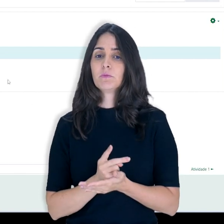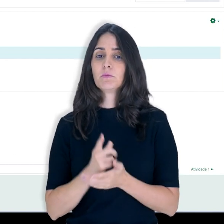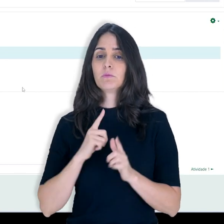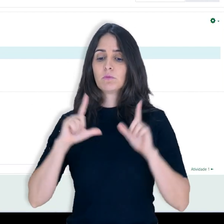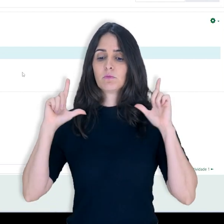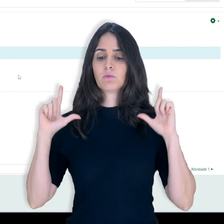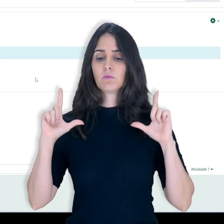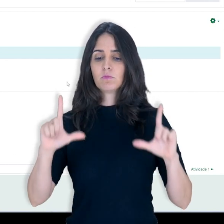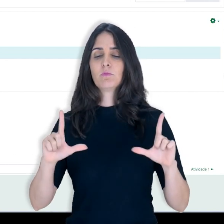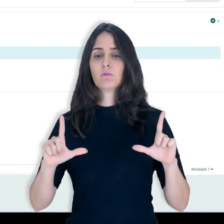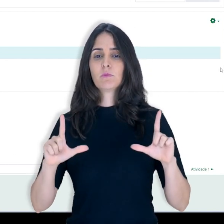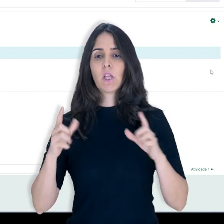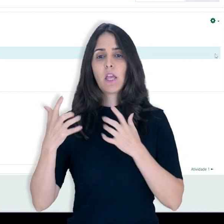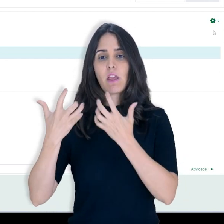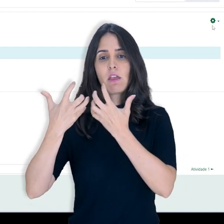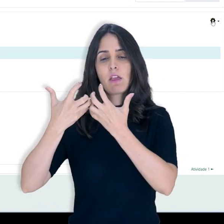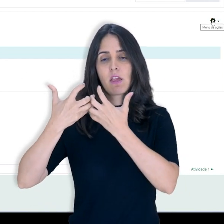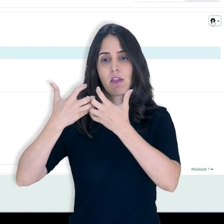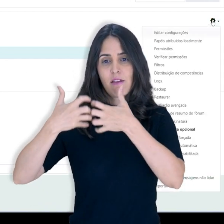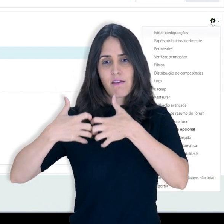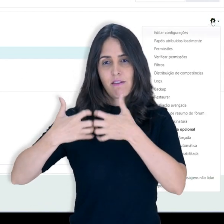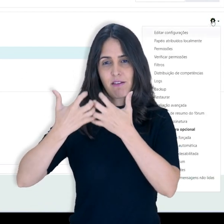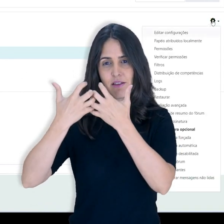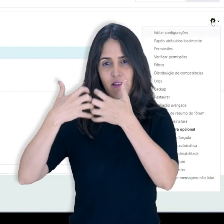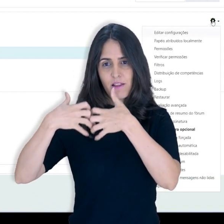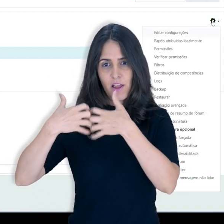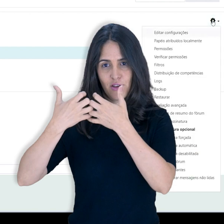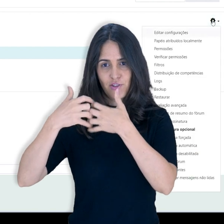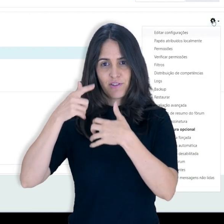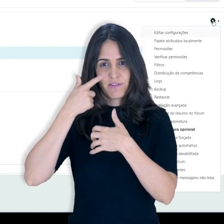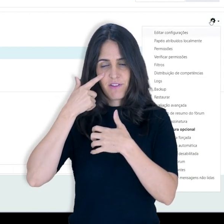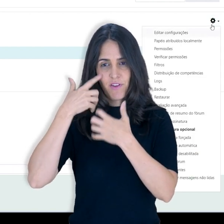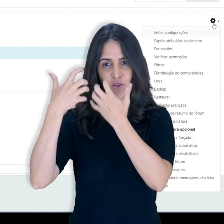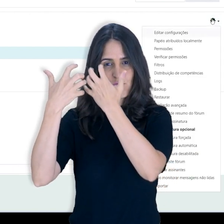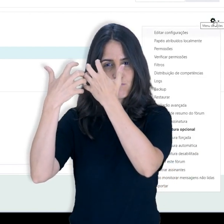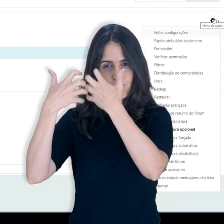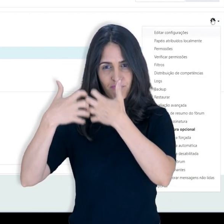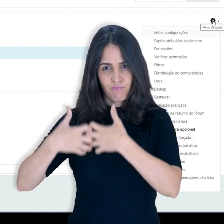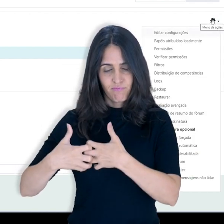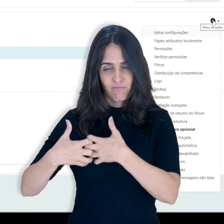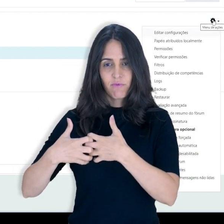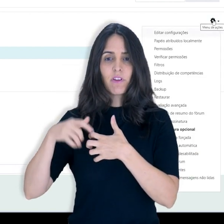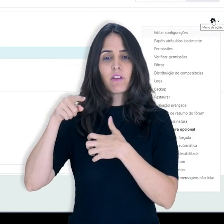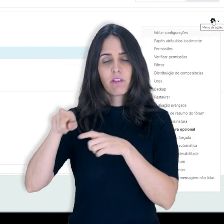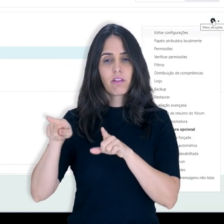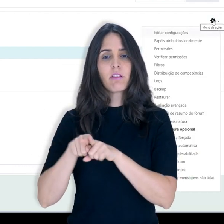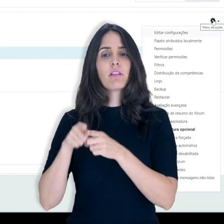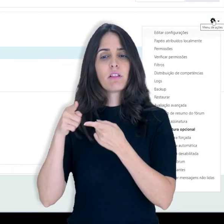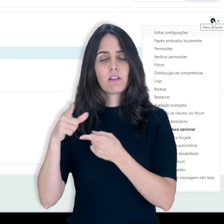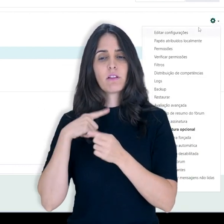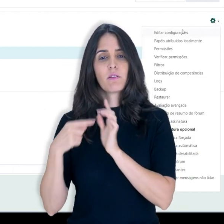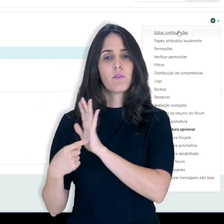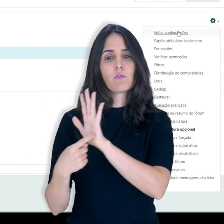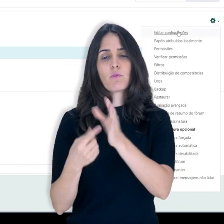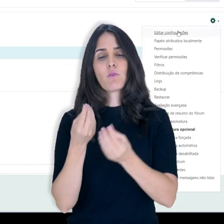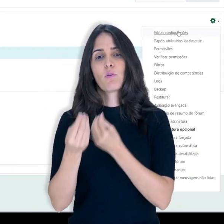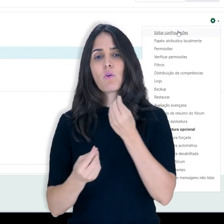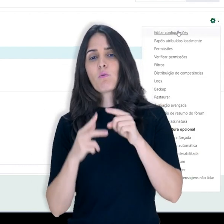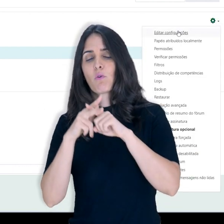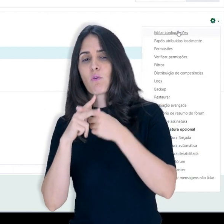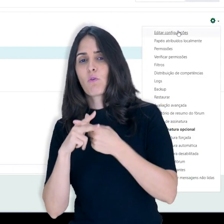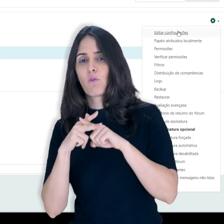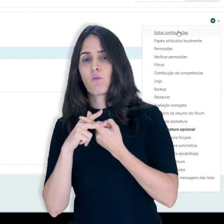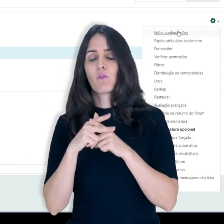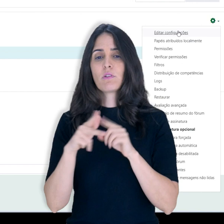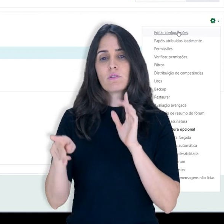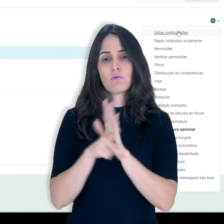aqui também nesta mesma página, eu tenho essa engrenagem aqui no canto direito, que também me leva